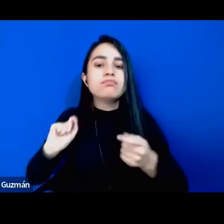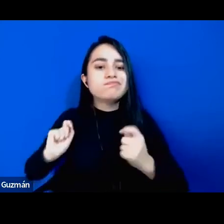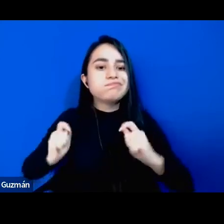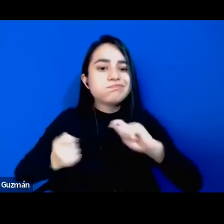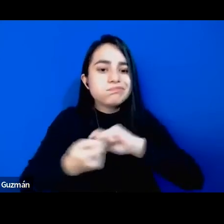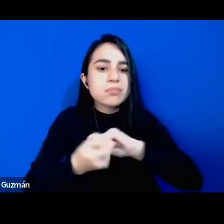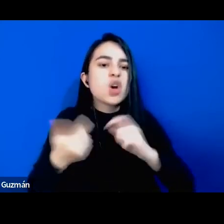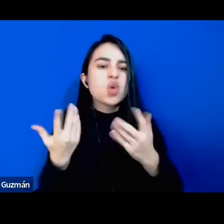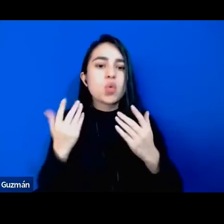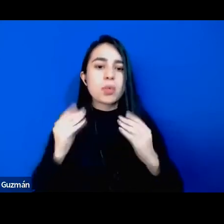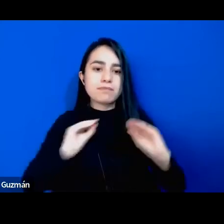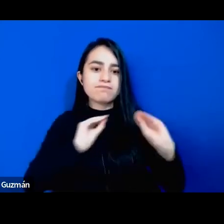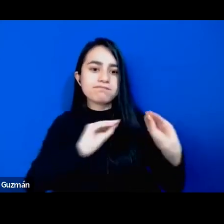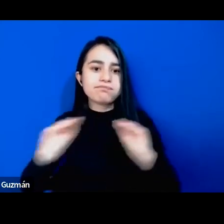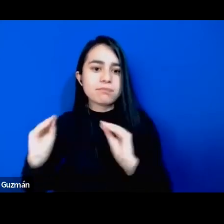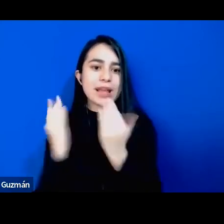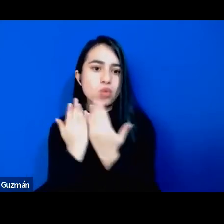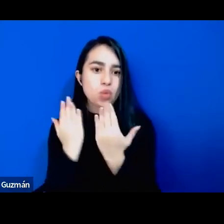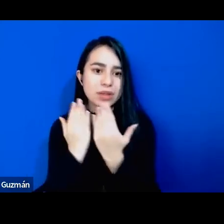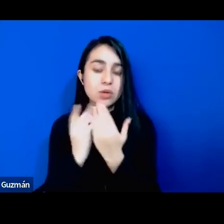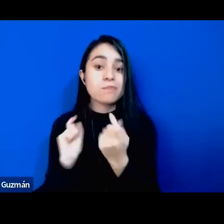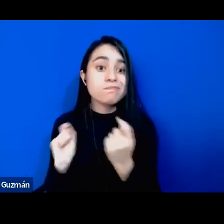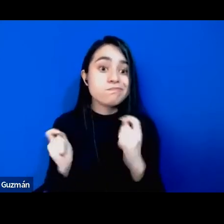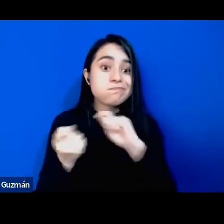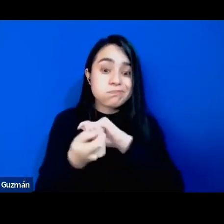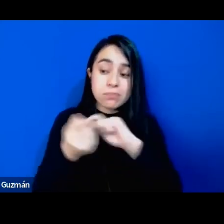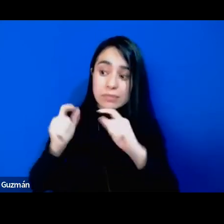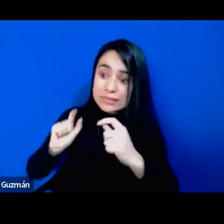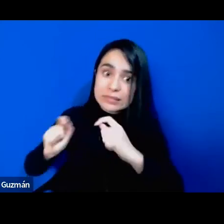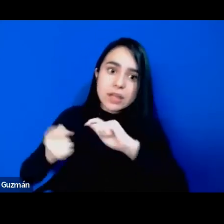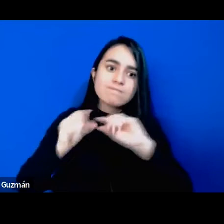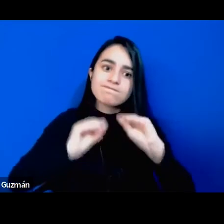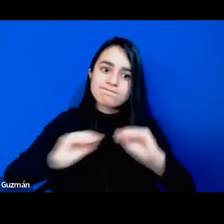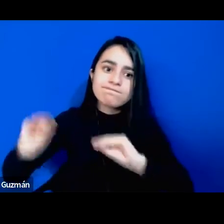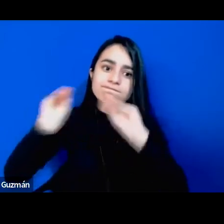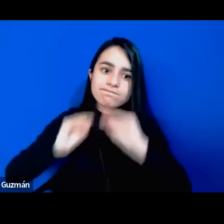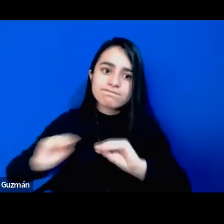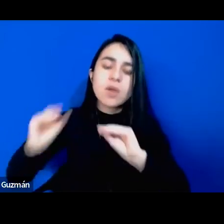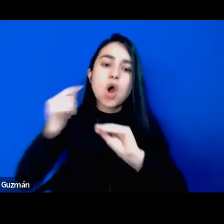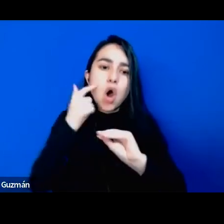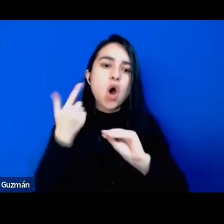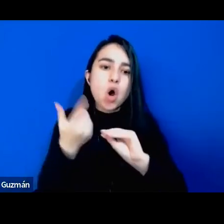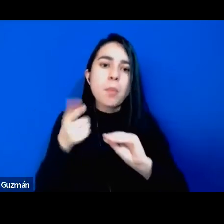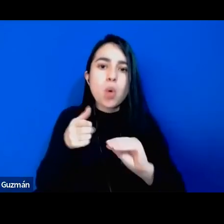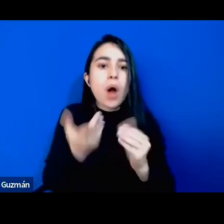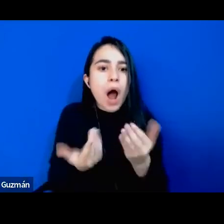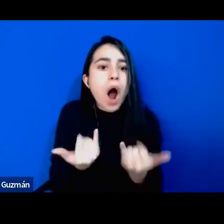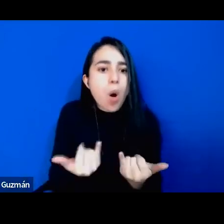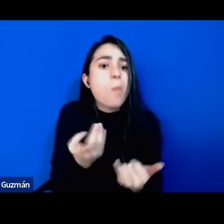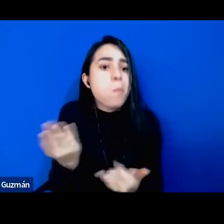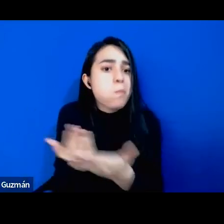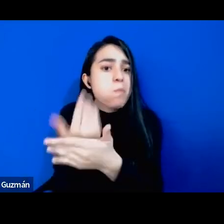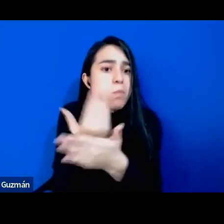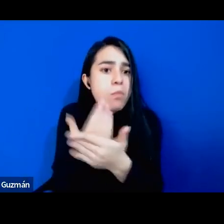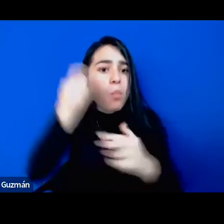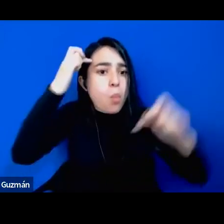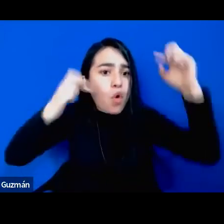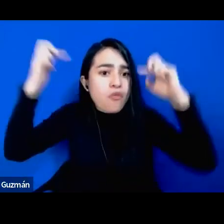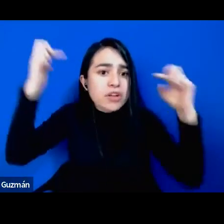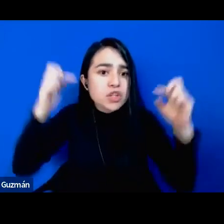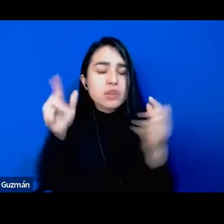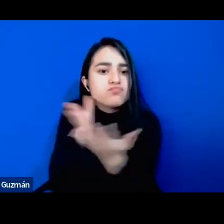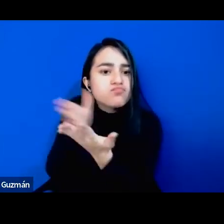educacionales tienen promovido la emergencia de carreras profesionales